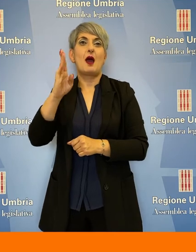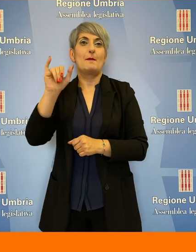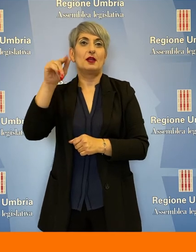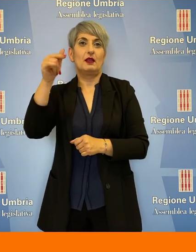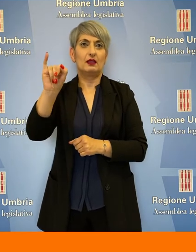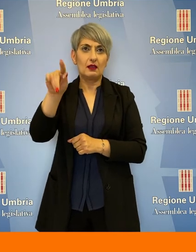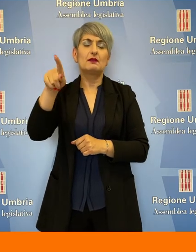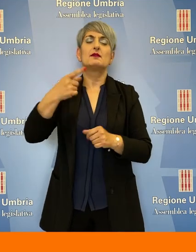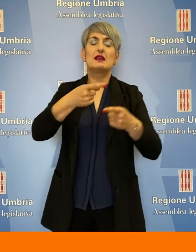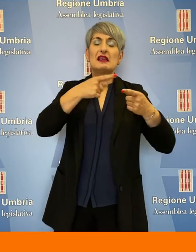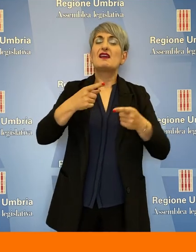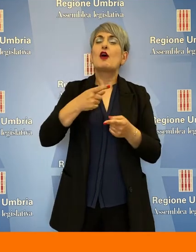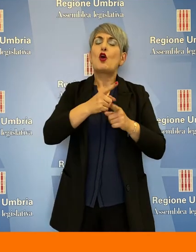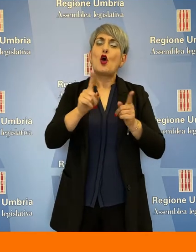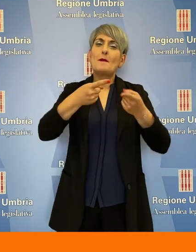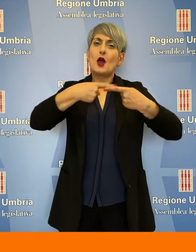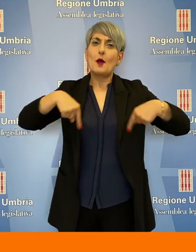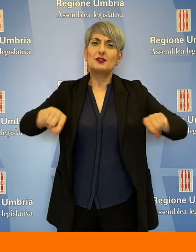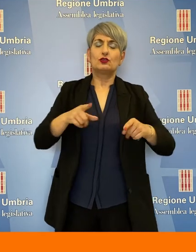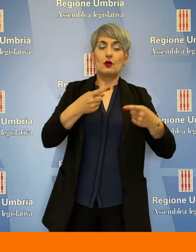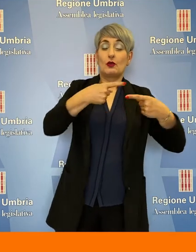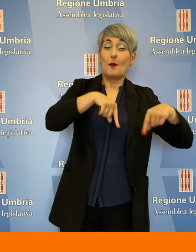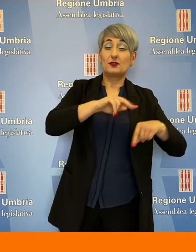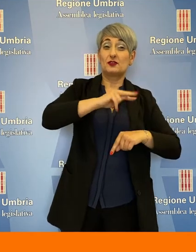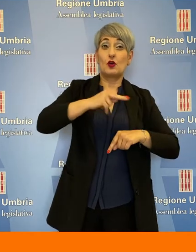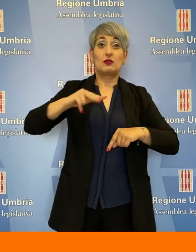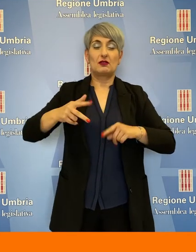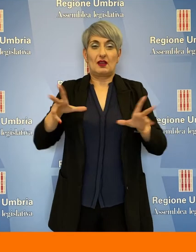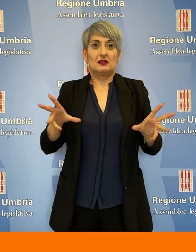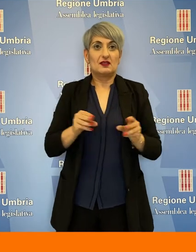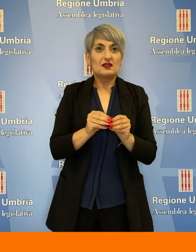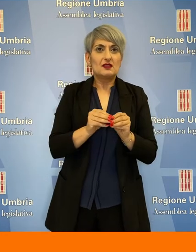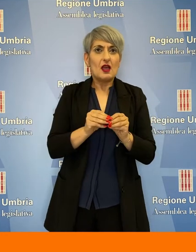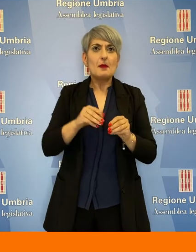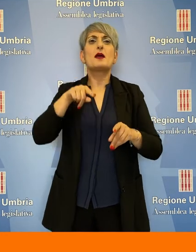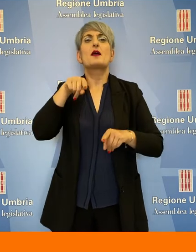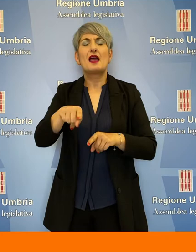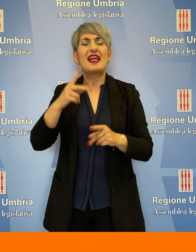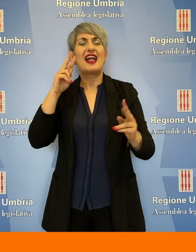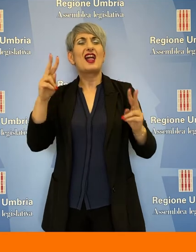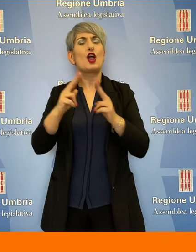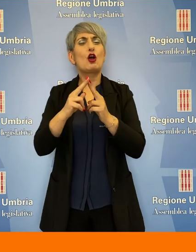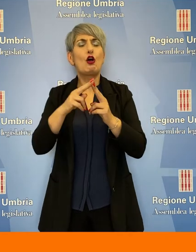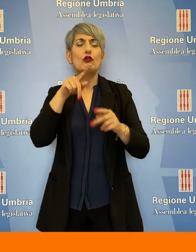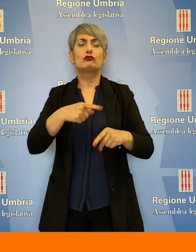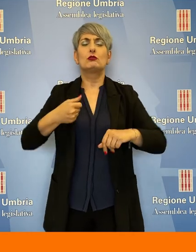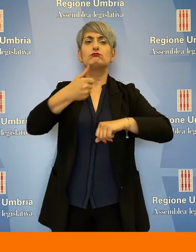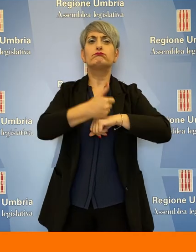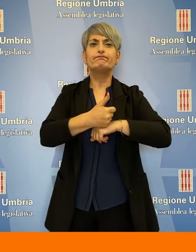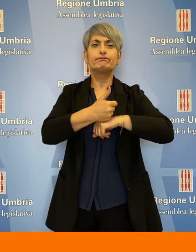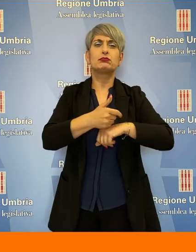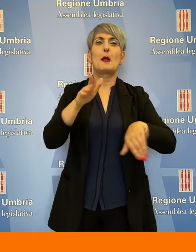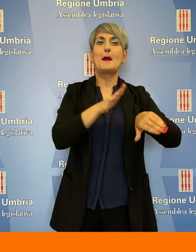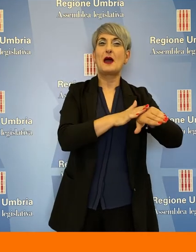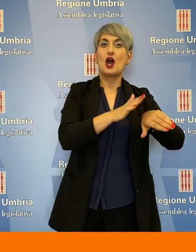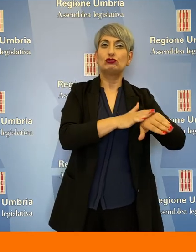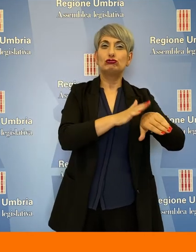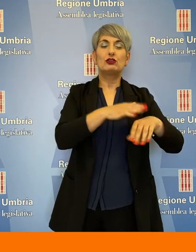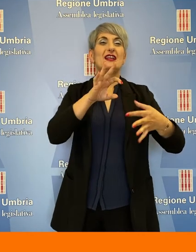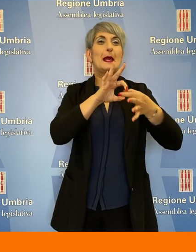in una seduta congiunta di seconda e terza commissione. All'incontro, presieduto dai presidenti Valerio Mancini e De Leonora